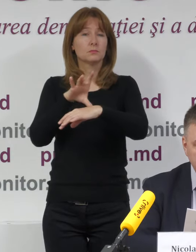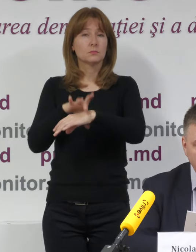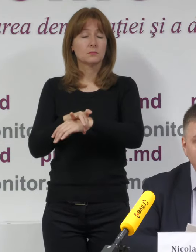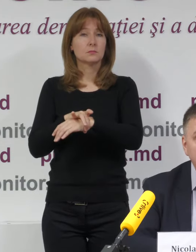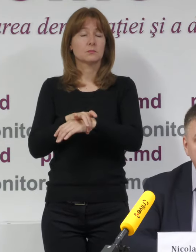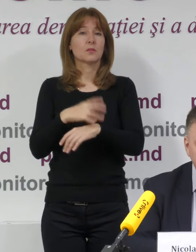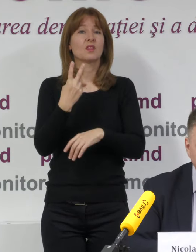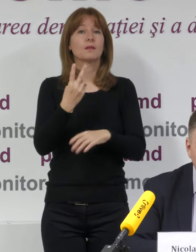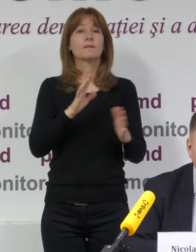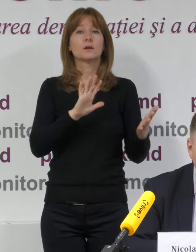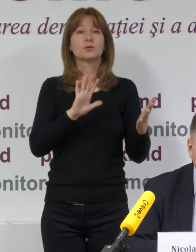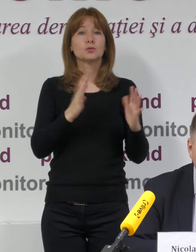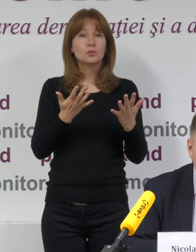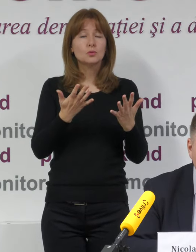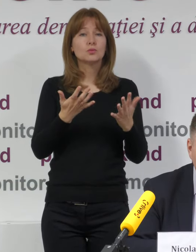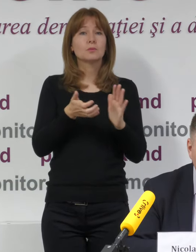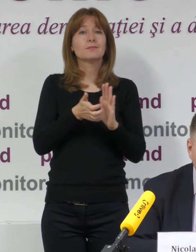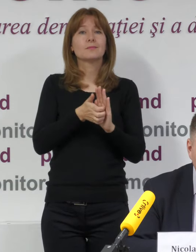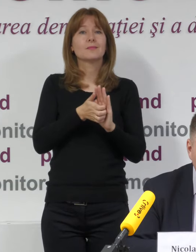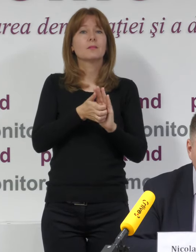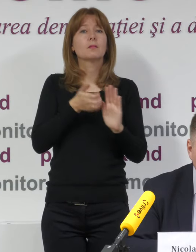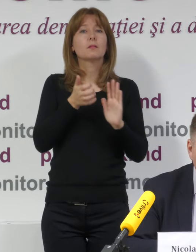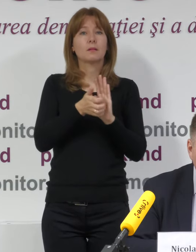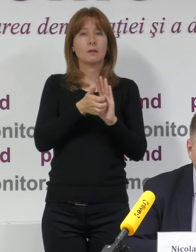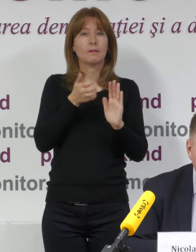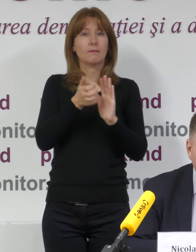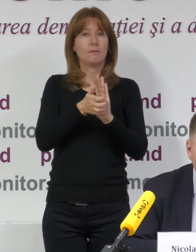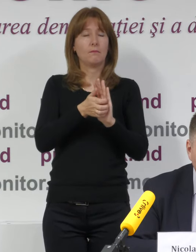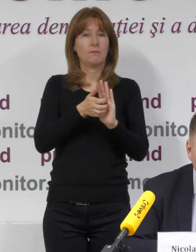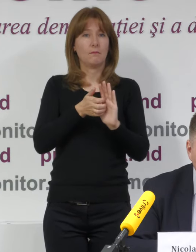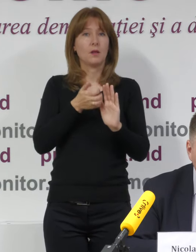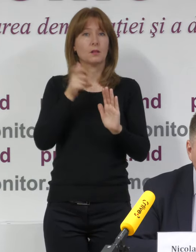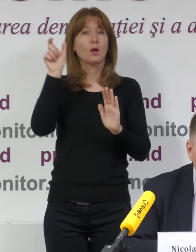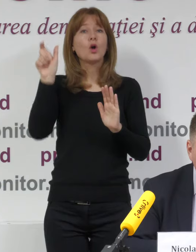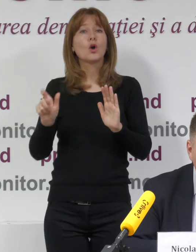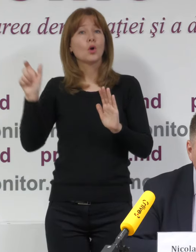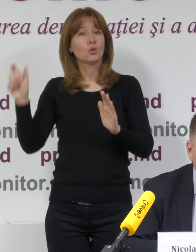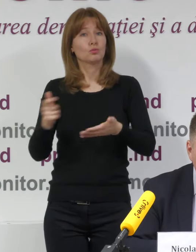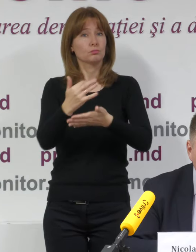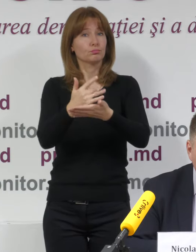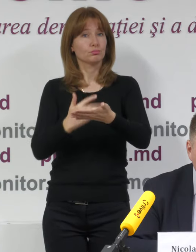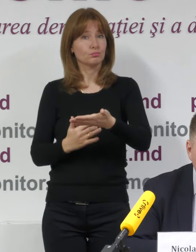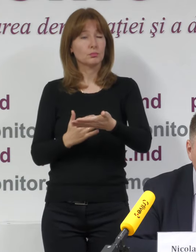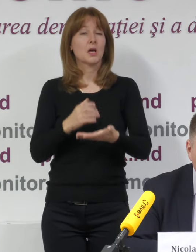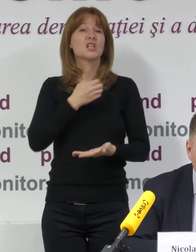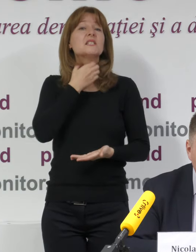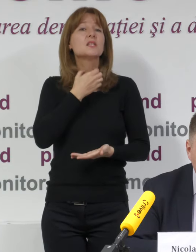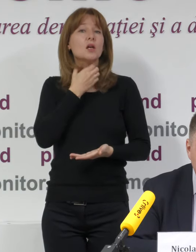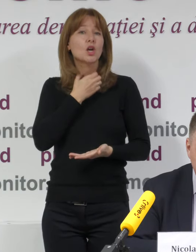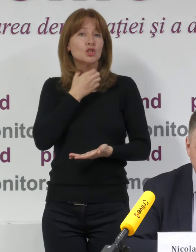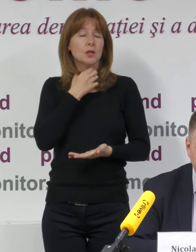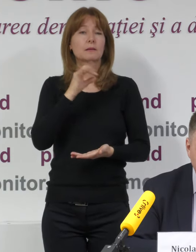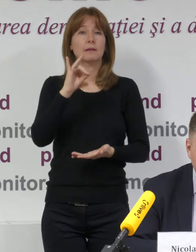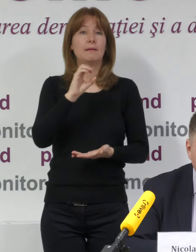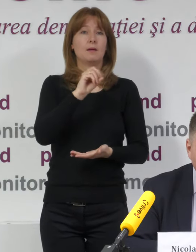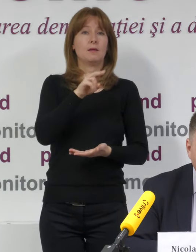două cazuri de deficiențe în listele electorale, la Strășeni, secția 6 și Iedinet,